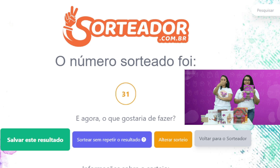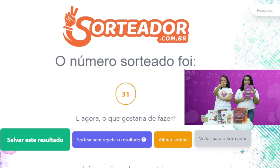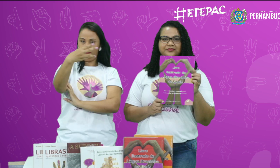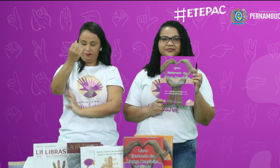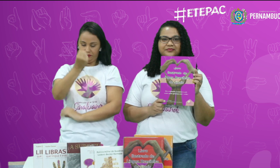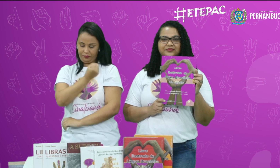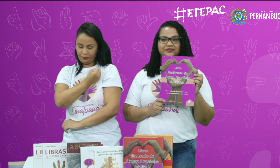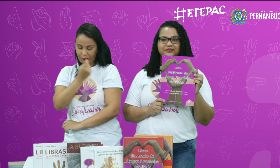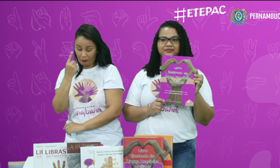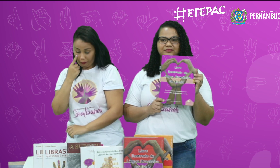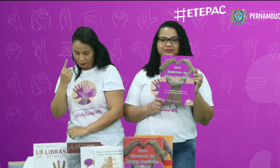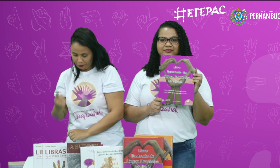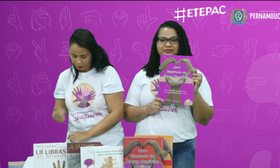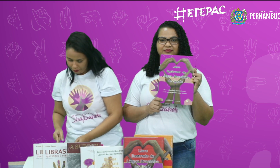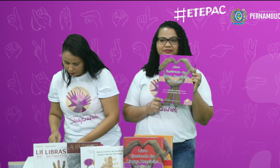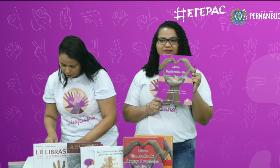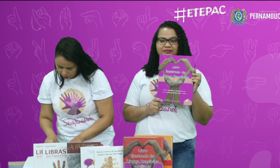vamos ver.